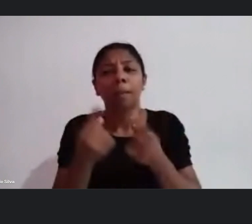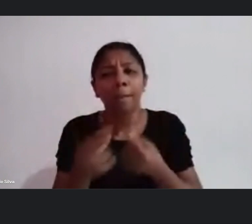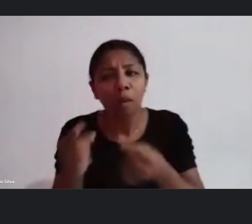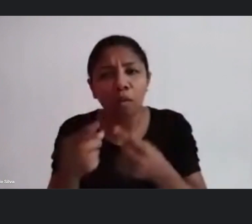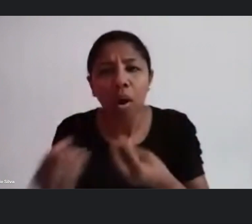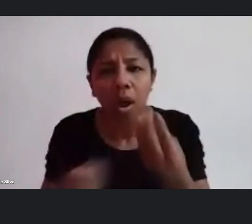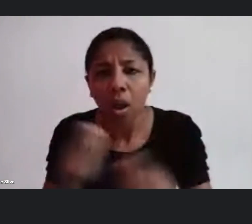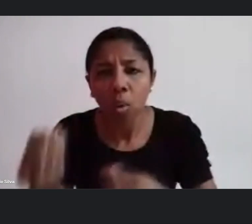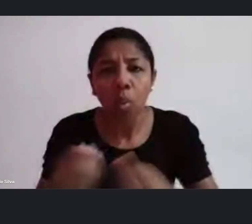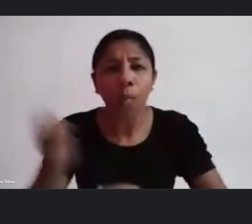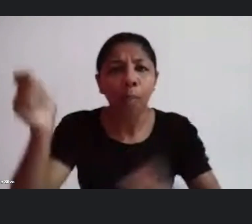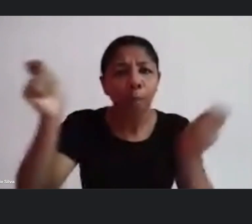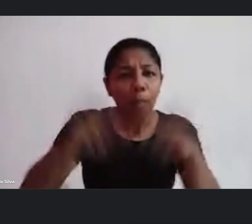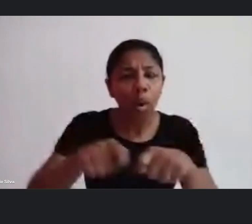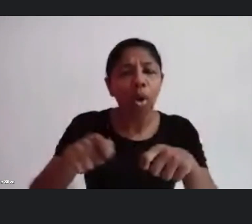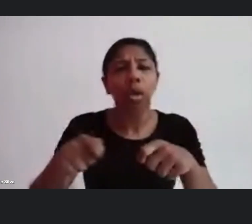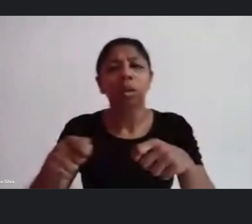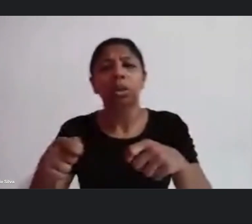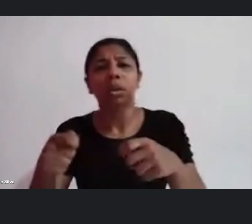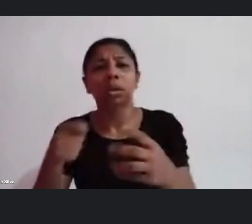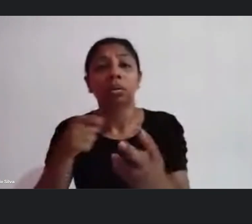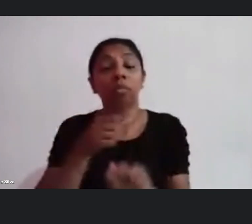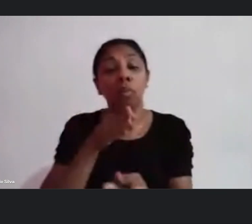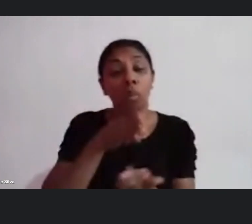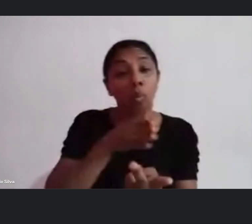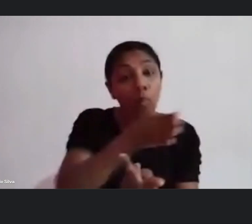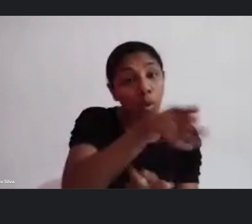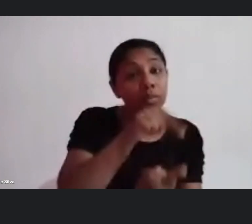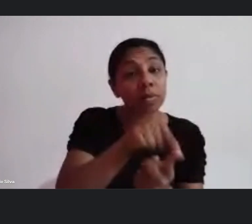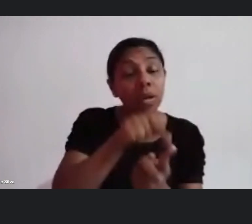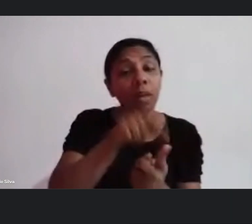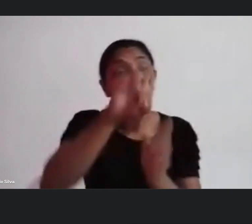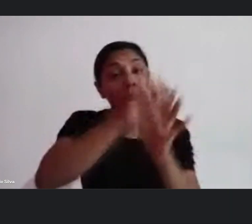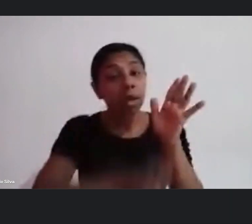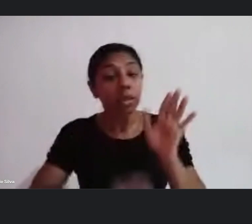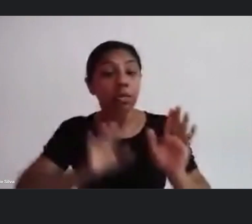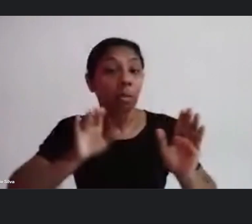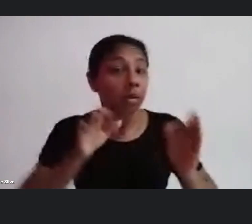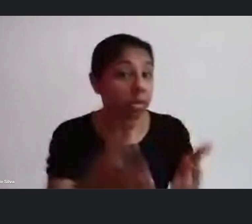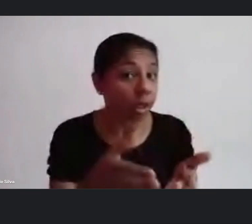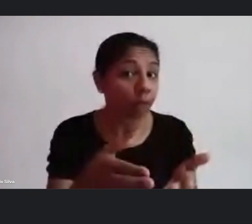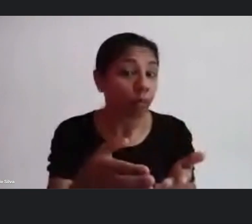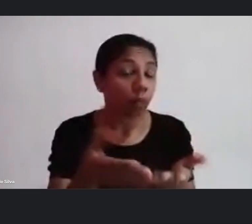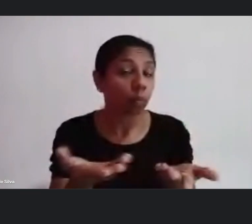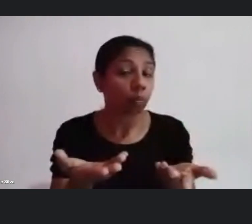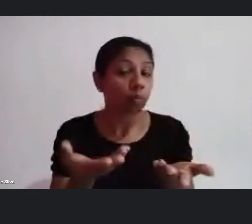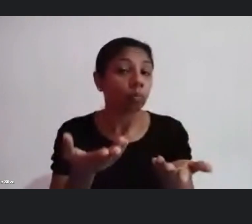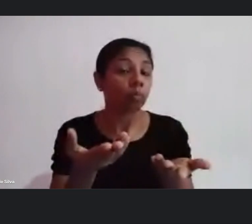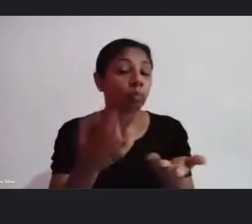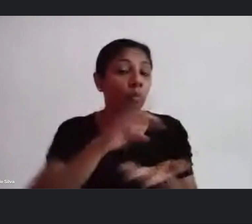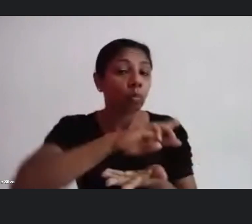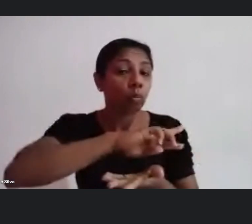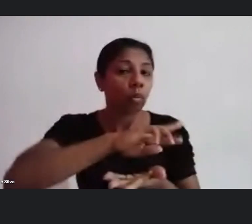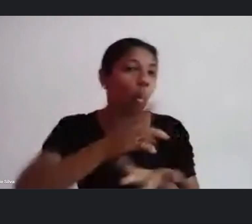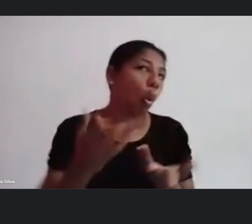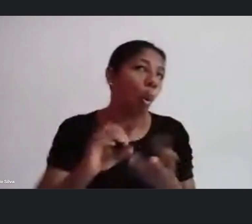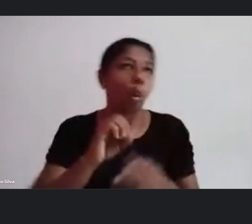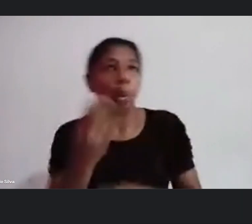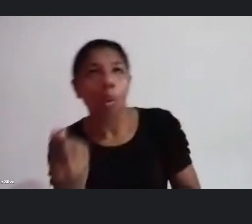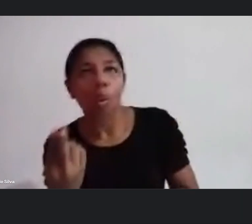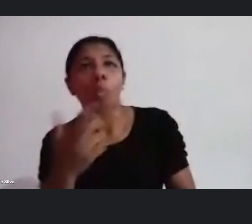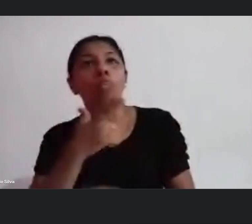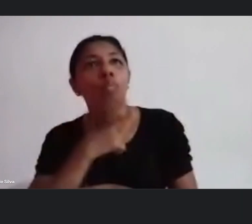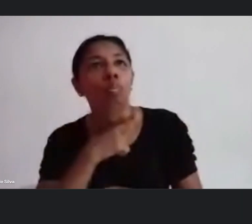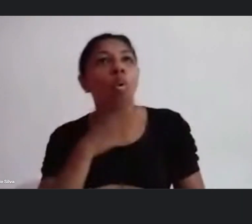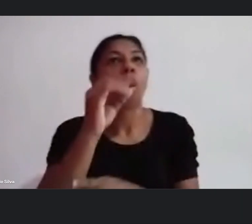possibilidade seria um caminho por exemplo um edital específico para a diversidade ou seria um cotas ou seria uma pontuação